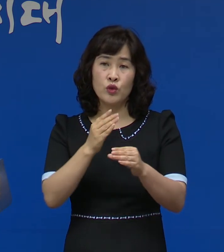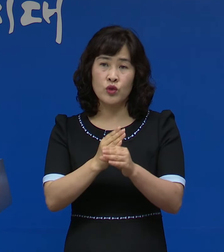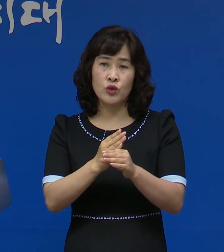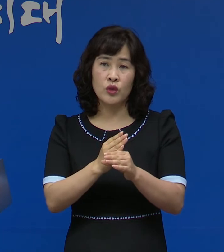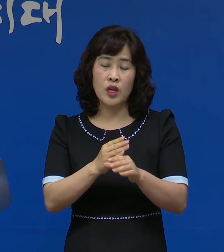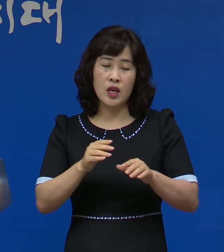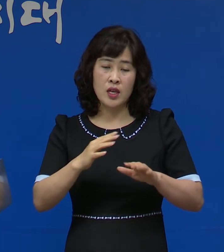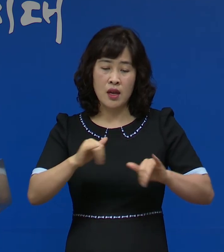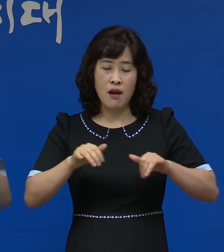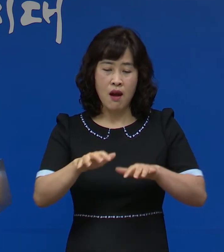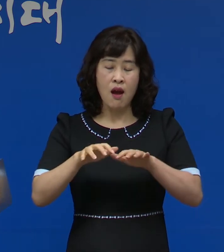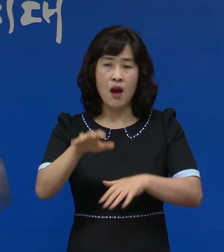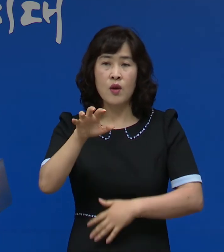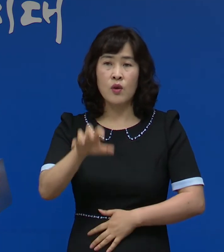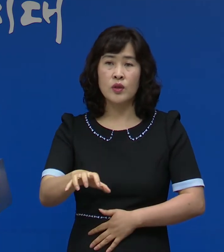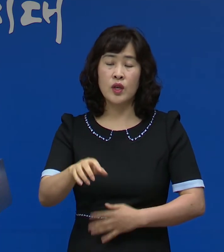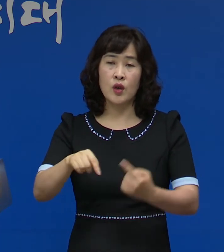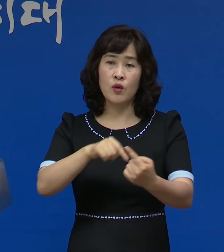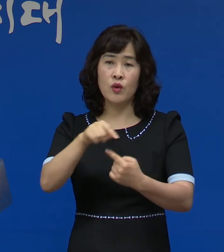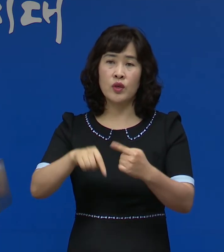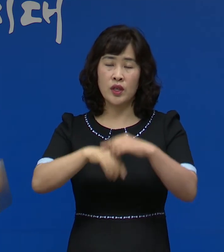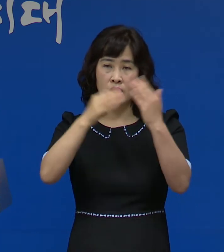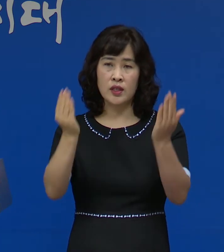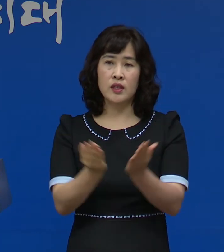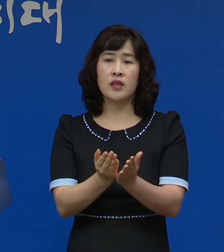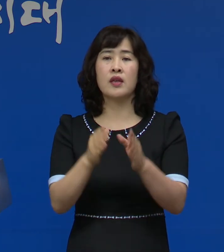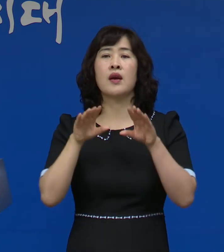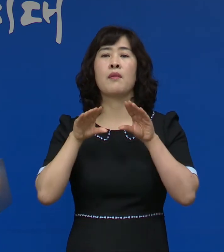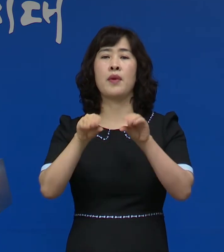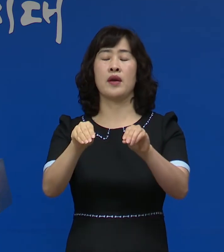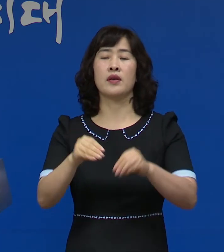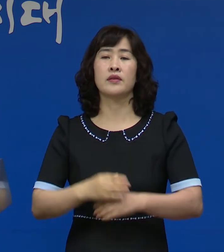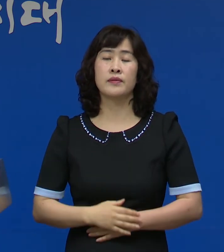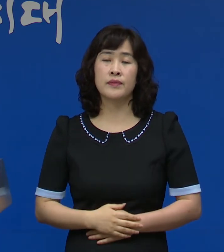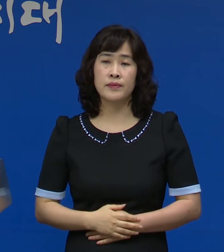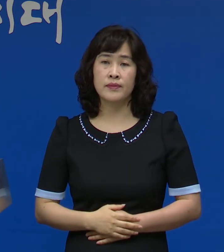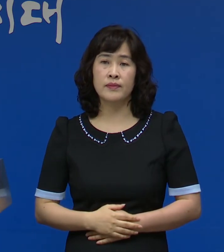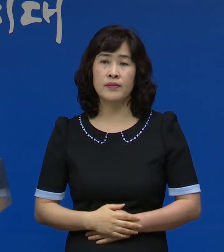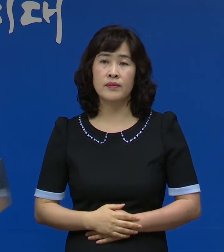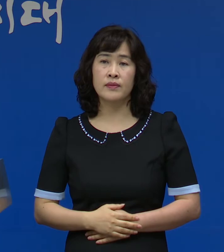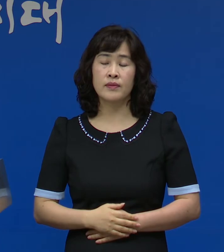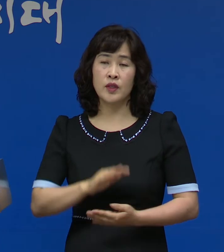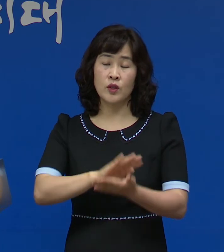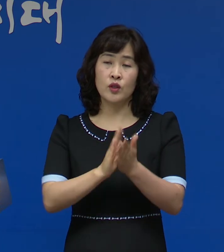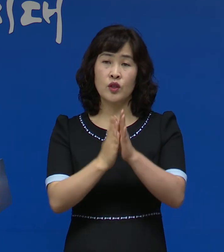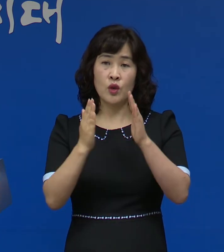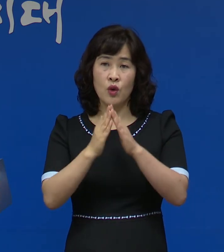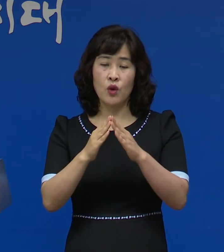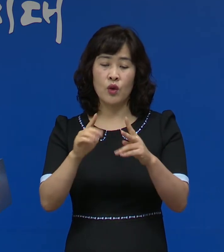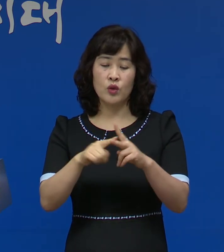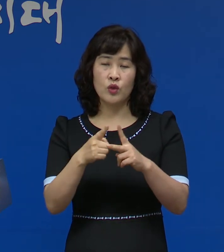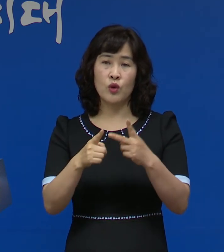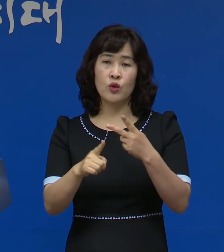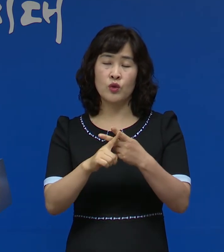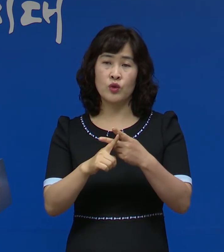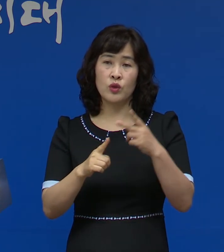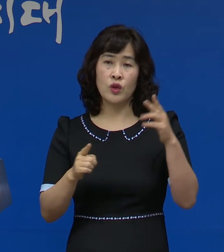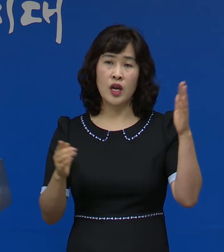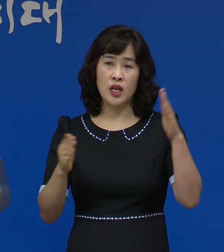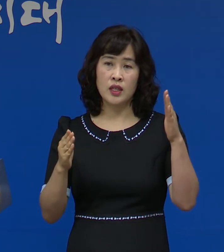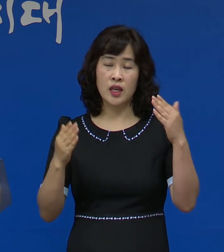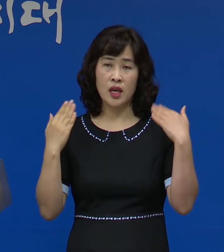다중이용시설의 운영이 전면 중단됩니다 유치원, 초중고 학생의